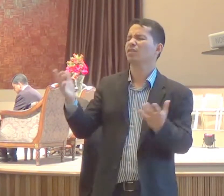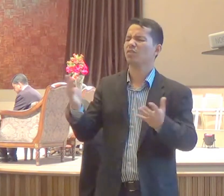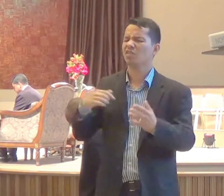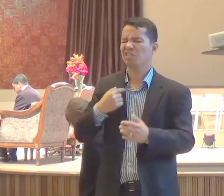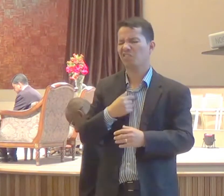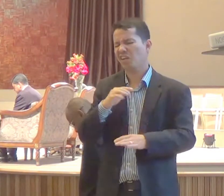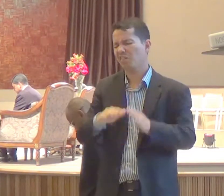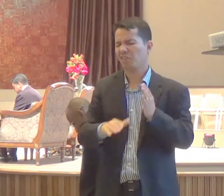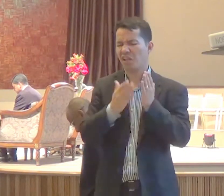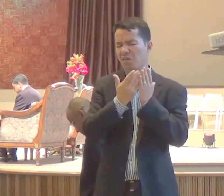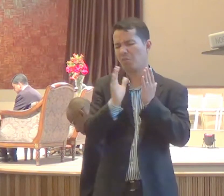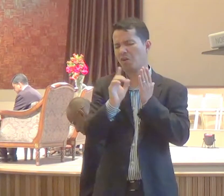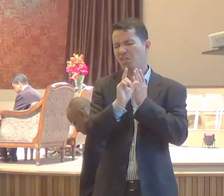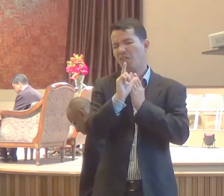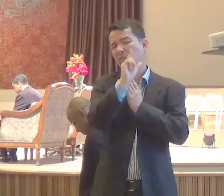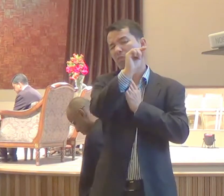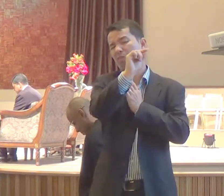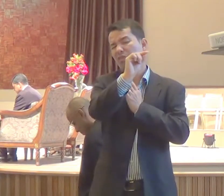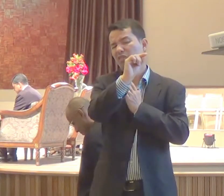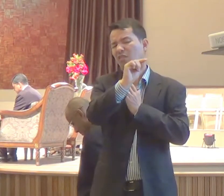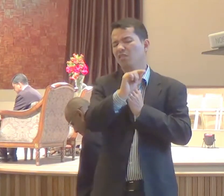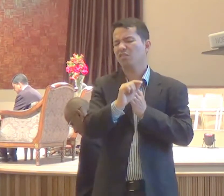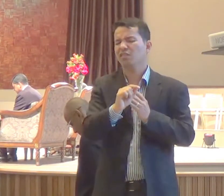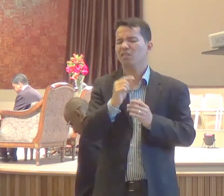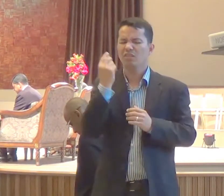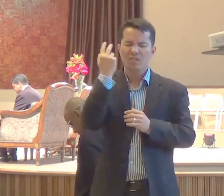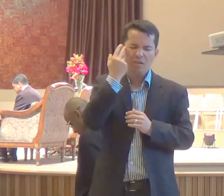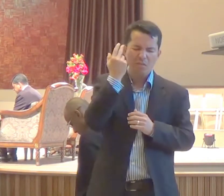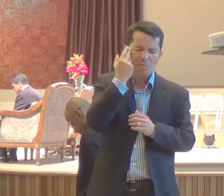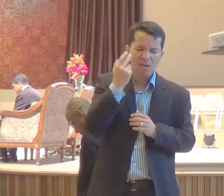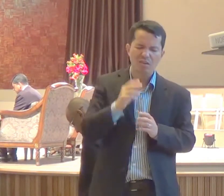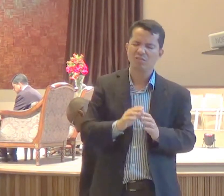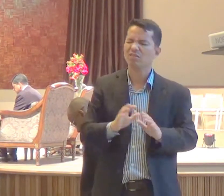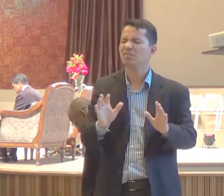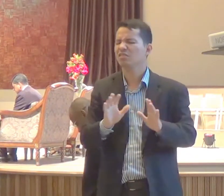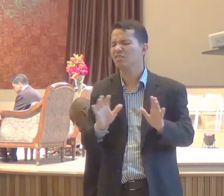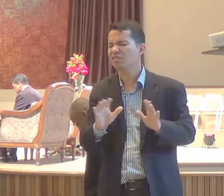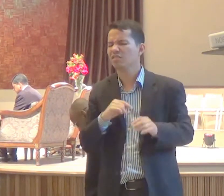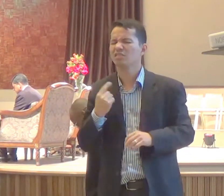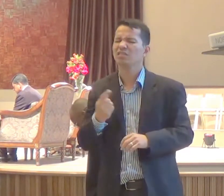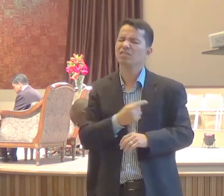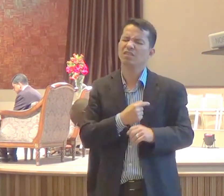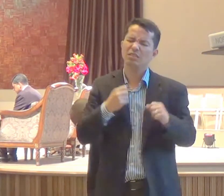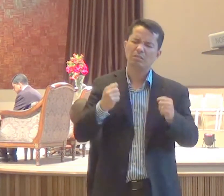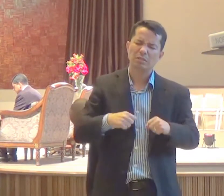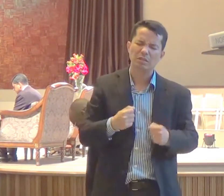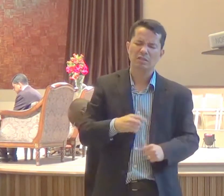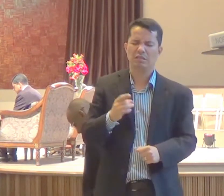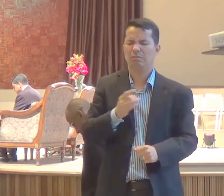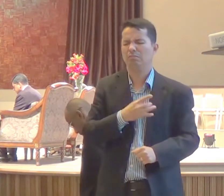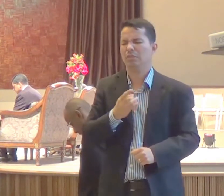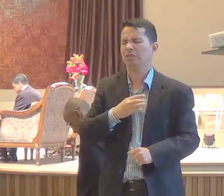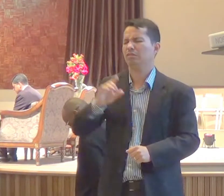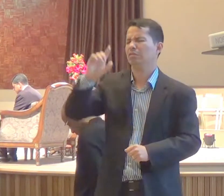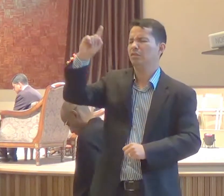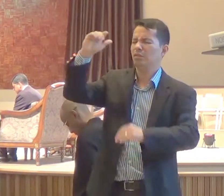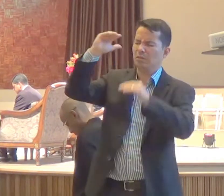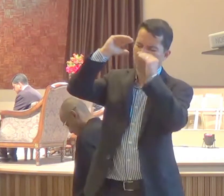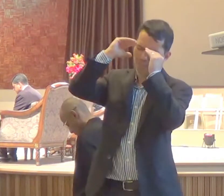normal, mas o que é o normal, se não uma vida temente a Deus, dia,